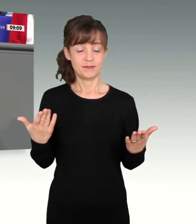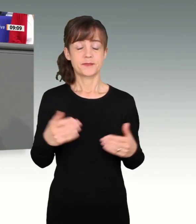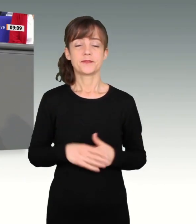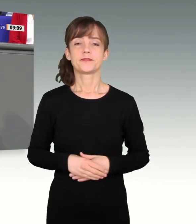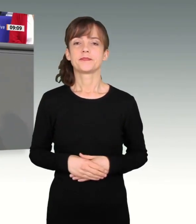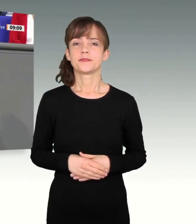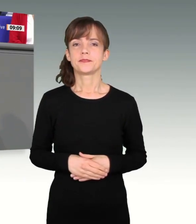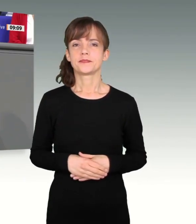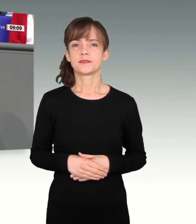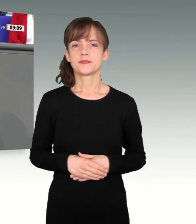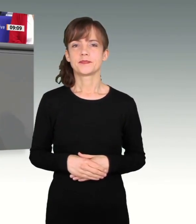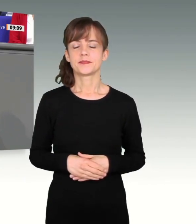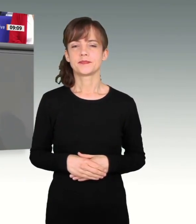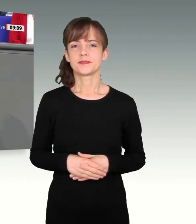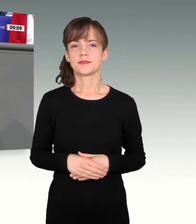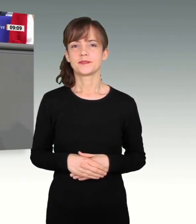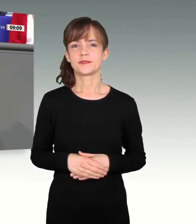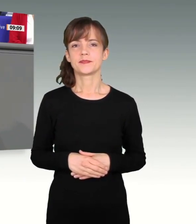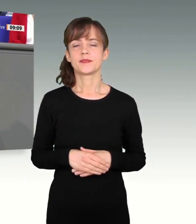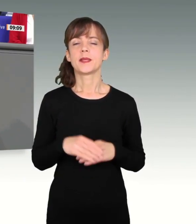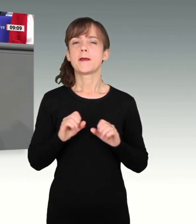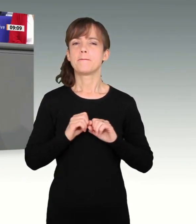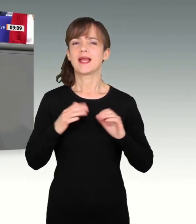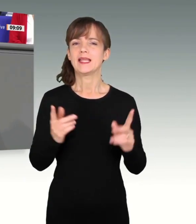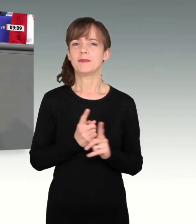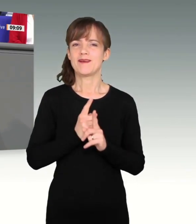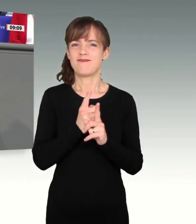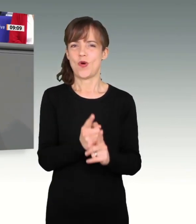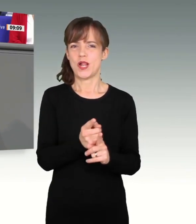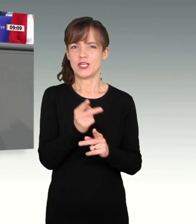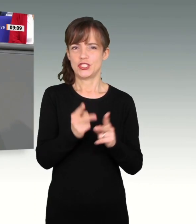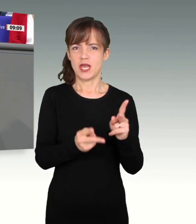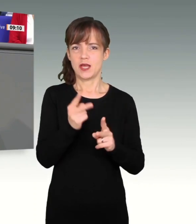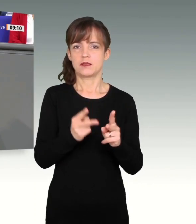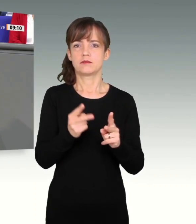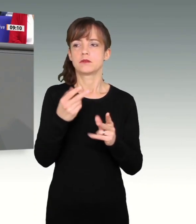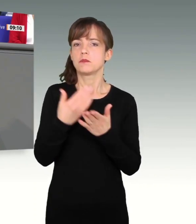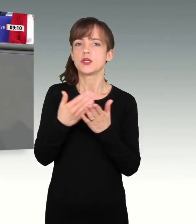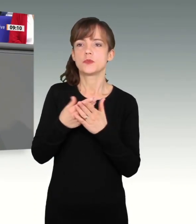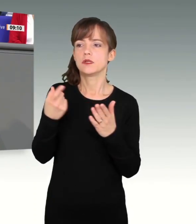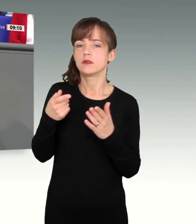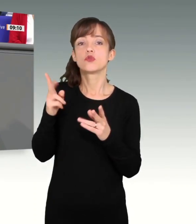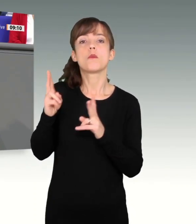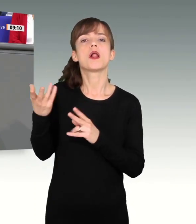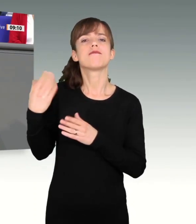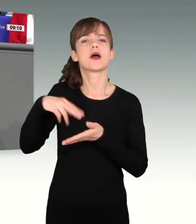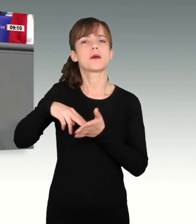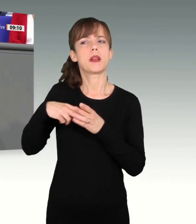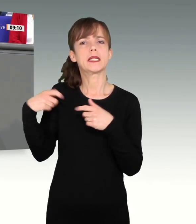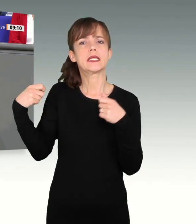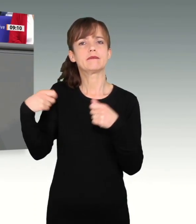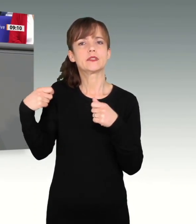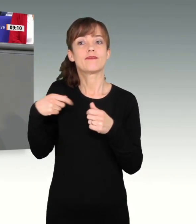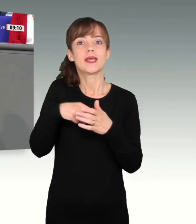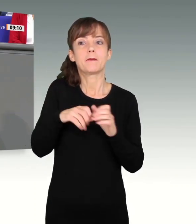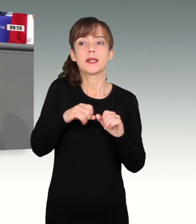zu den Folgeschäden der Pandemie, also etwa nicht erfolgter Investitionen oder Preisentwicklung,